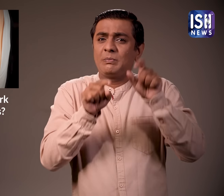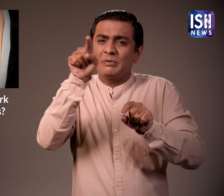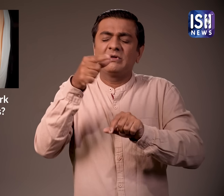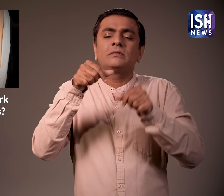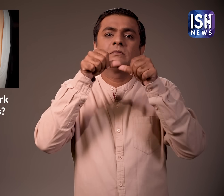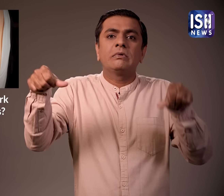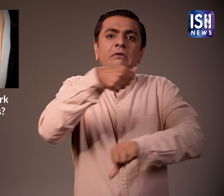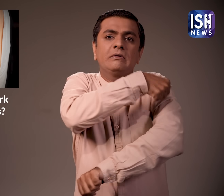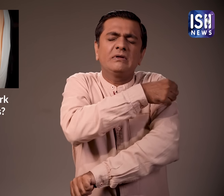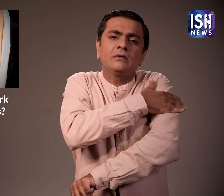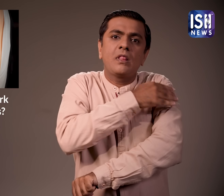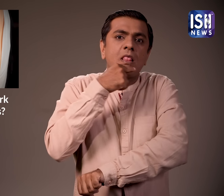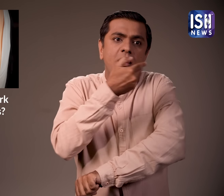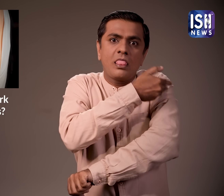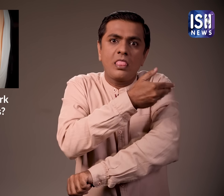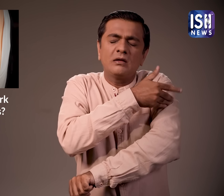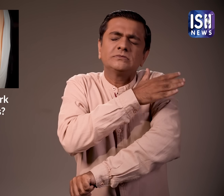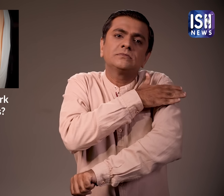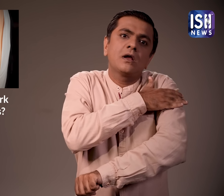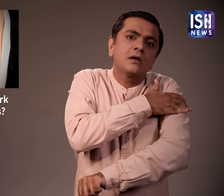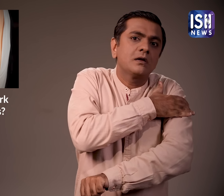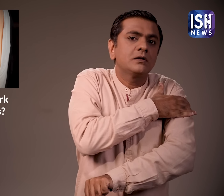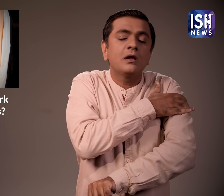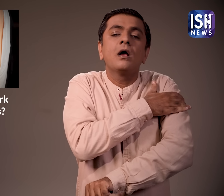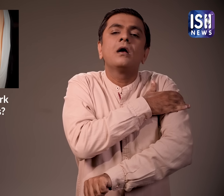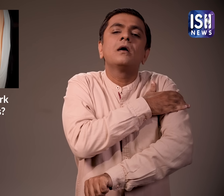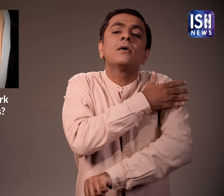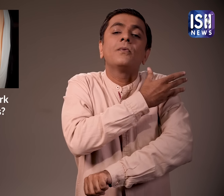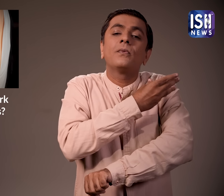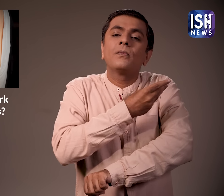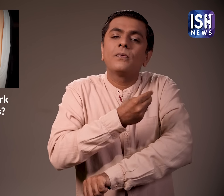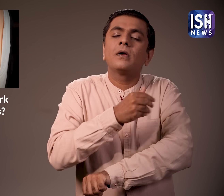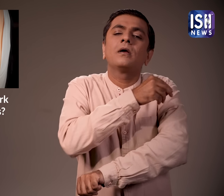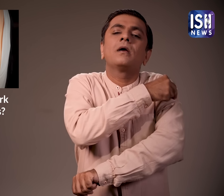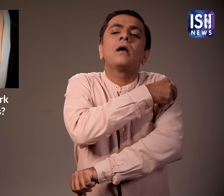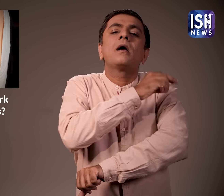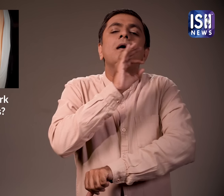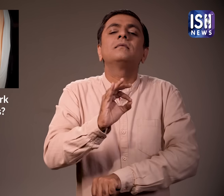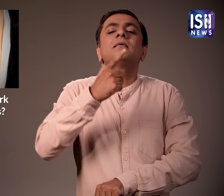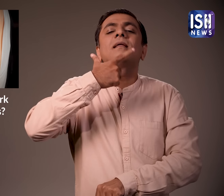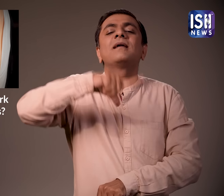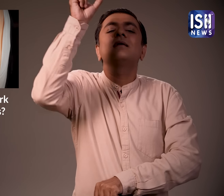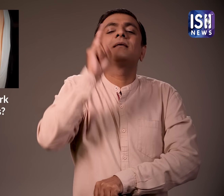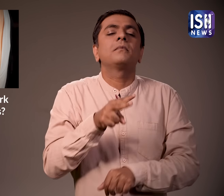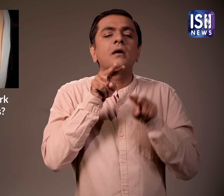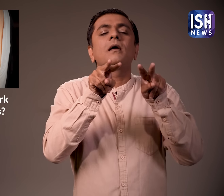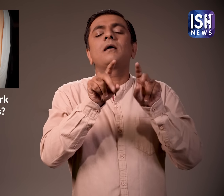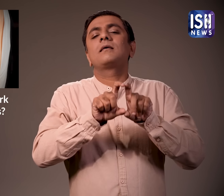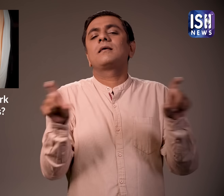कुछ लोग रगतस्राव रोकने के लिए बैंडेट लगाते थे अंतह ये ठीक हो जाता था और ऐसा निशान छोड़ जाता था जो